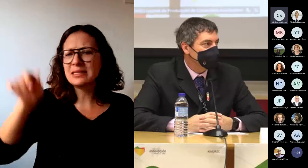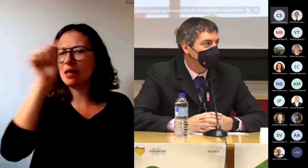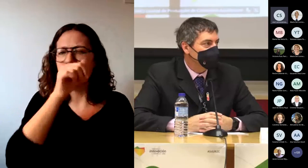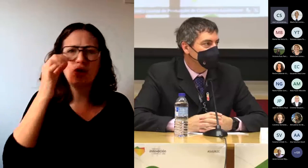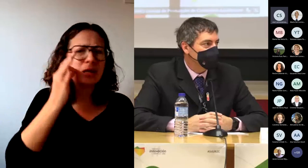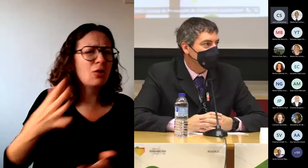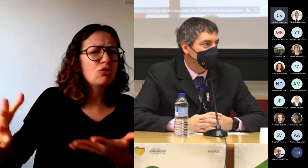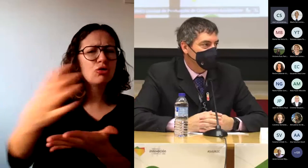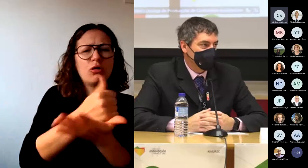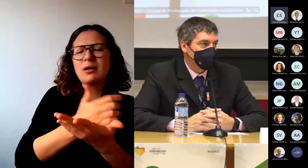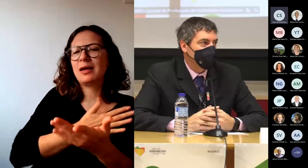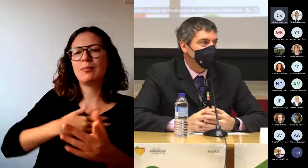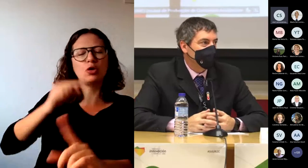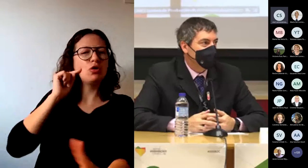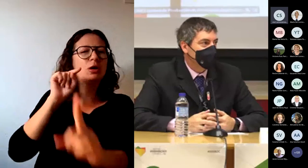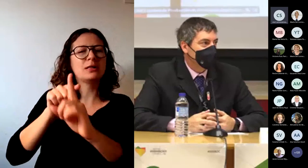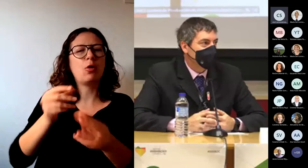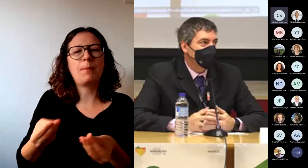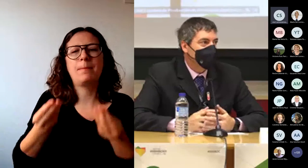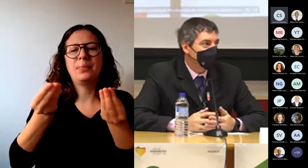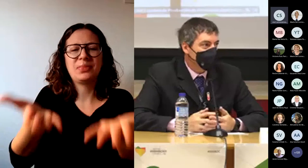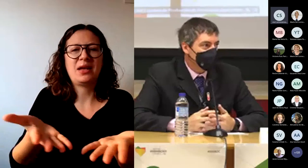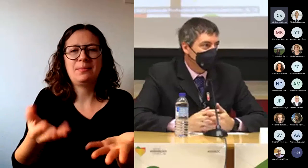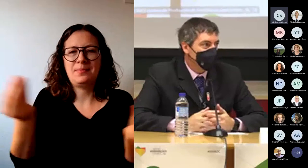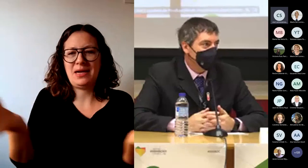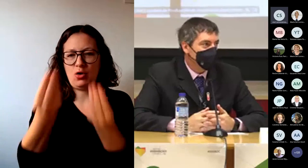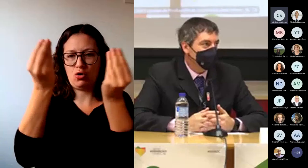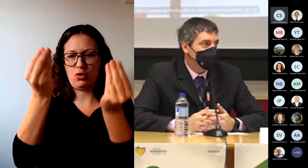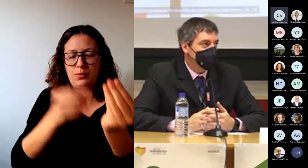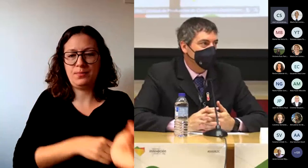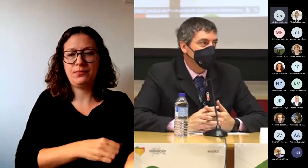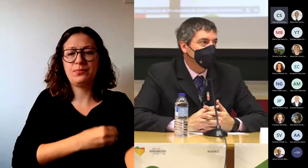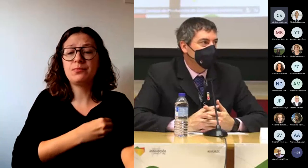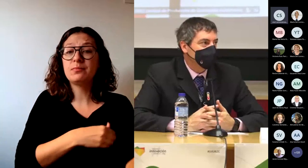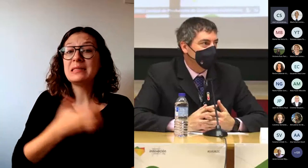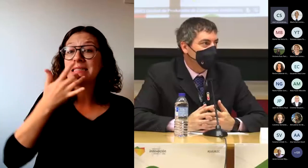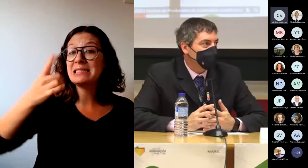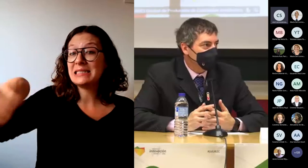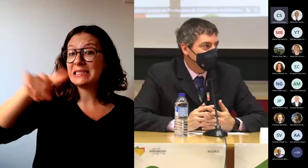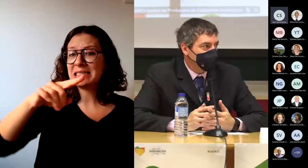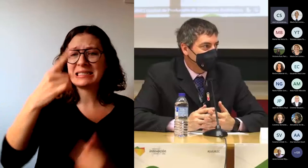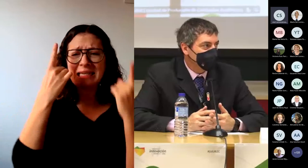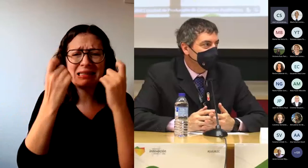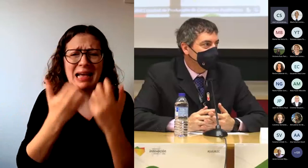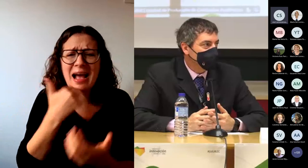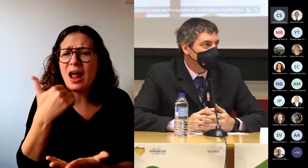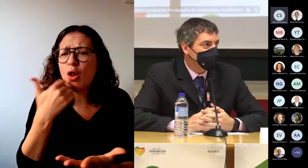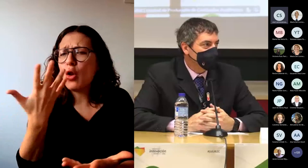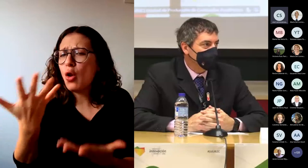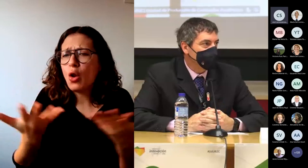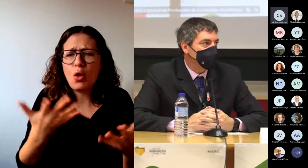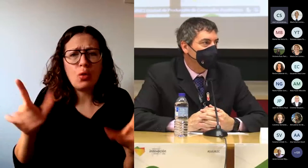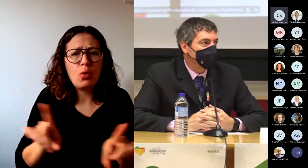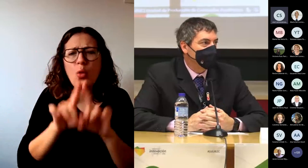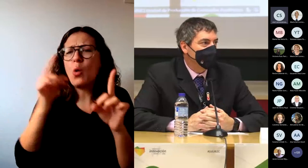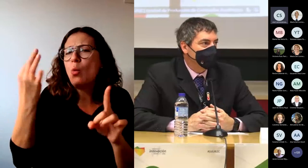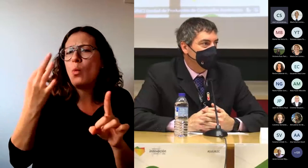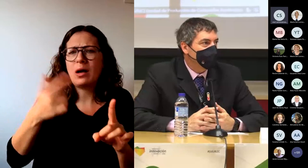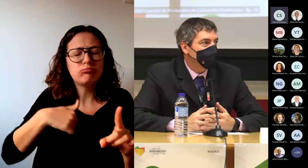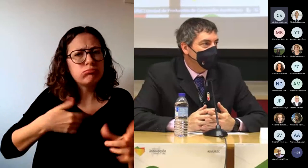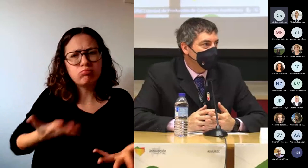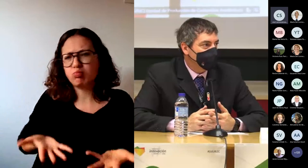esta universidad. Cualquier cosa que necesitéis, de verdad, estamos a vuestra disposición.